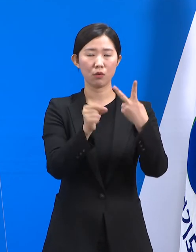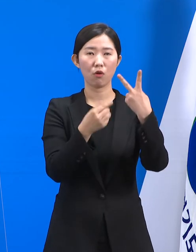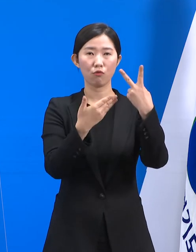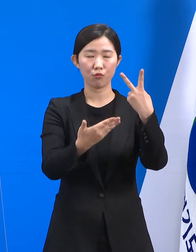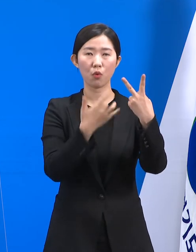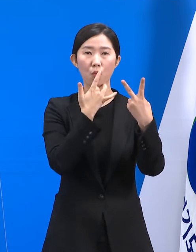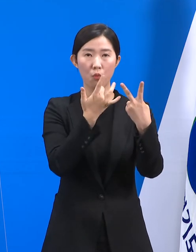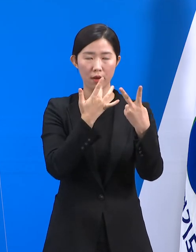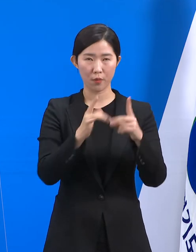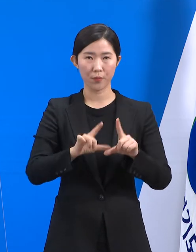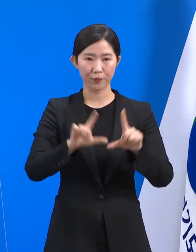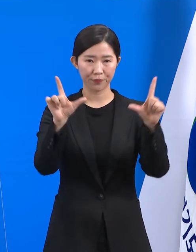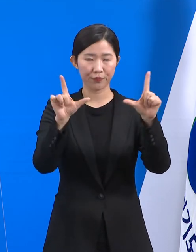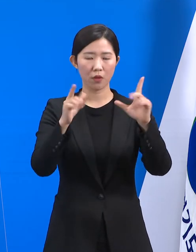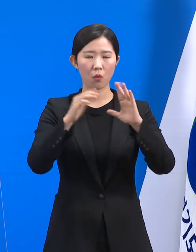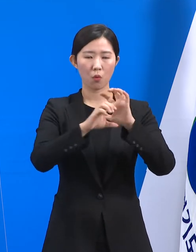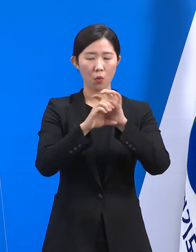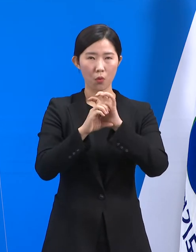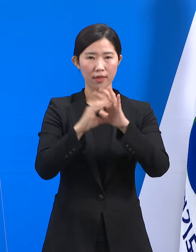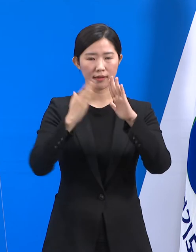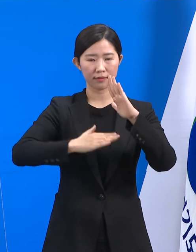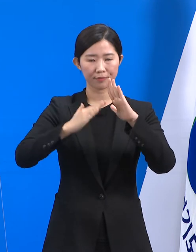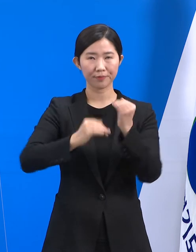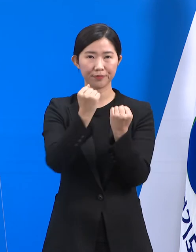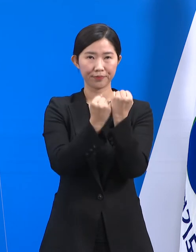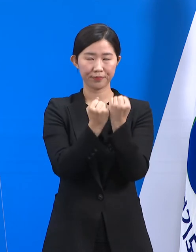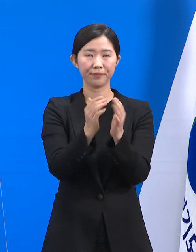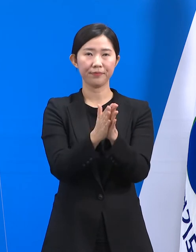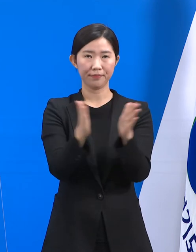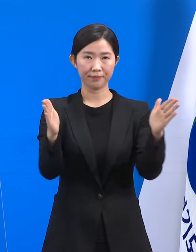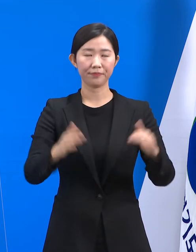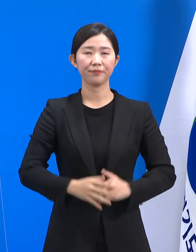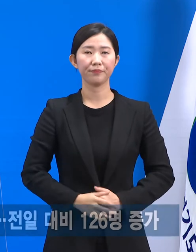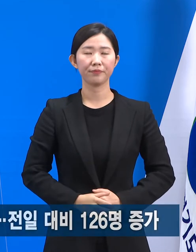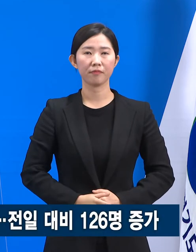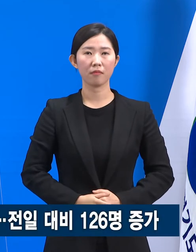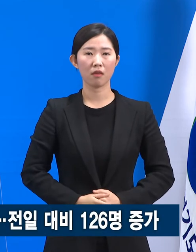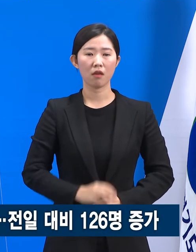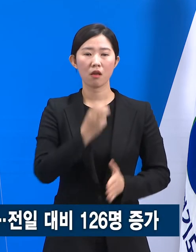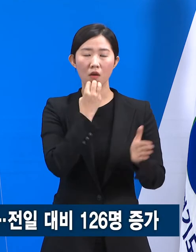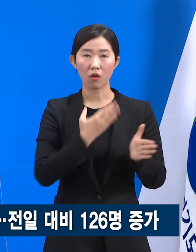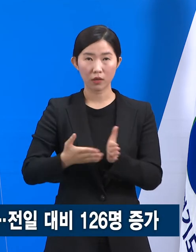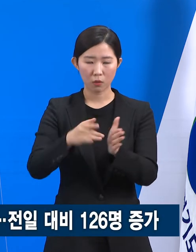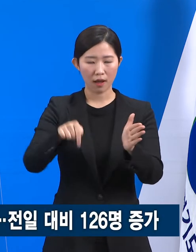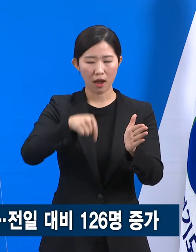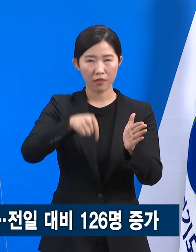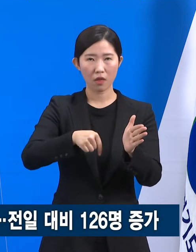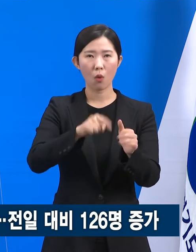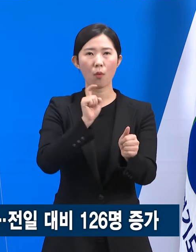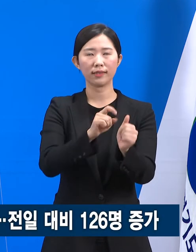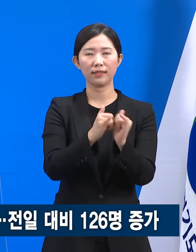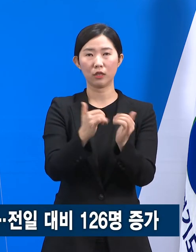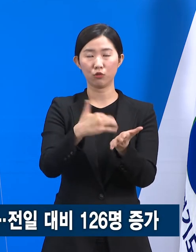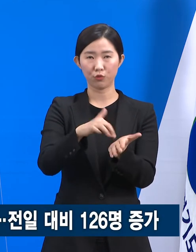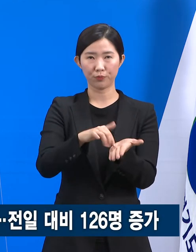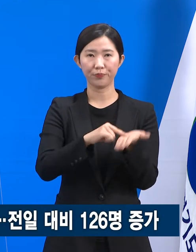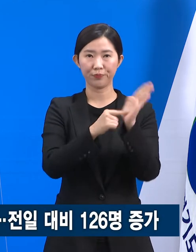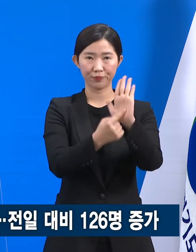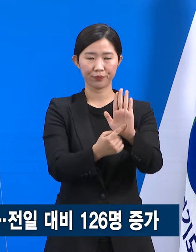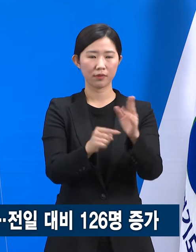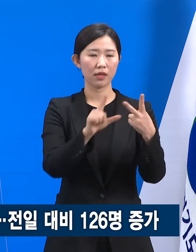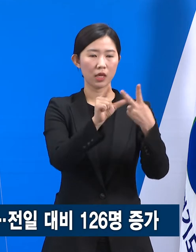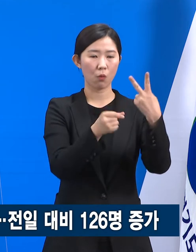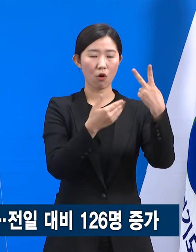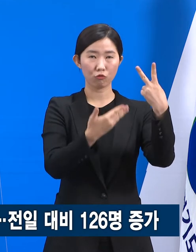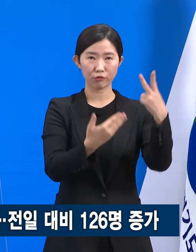관련 정례 기자회견을 시작하겠습니다. 경기도의 확진자 발생 현황입니다. 2월 9일 0시